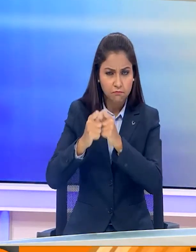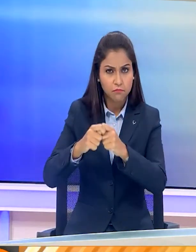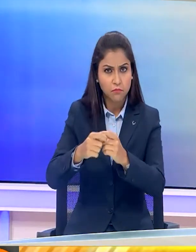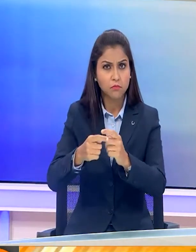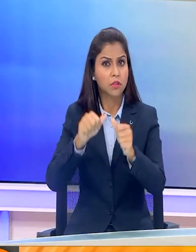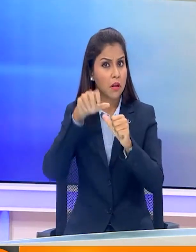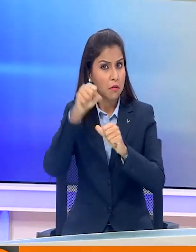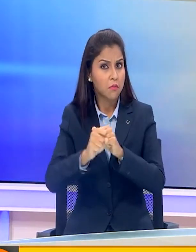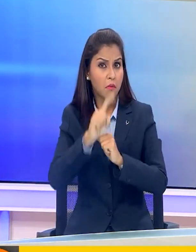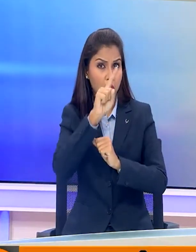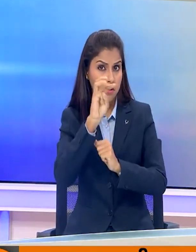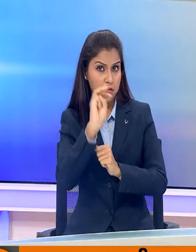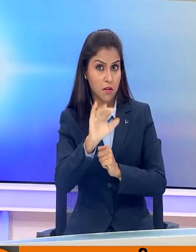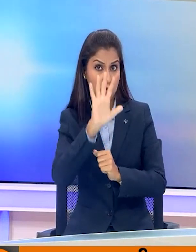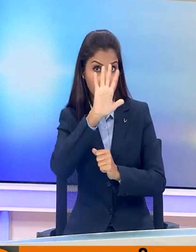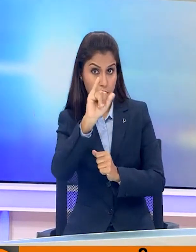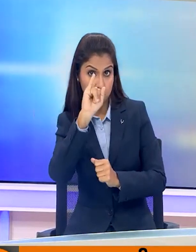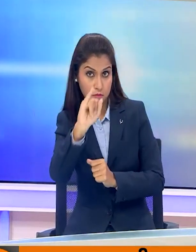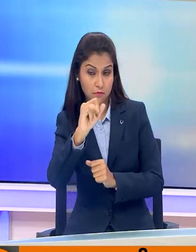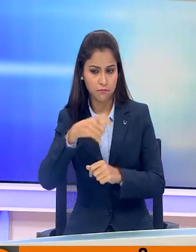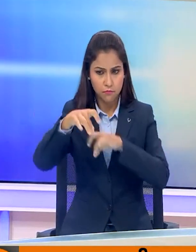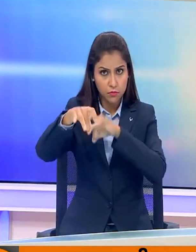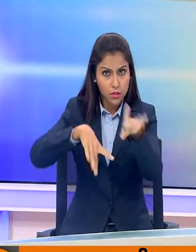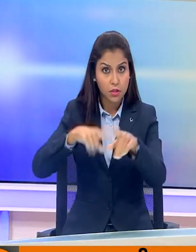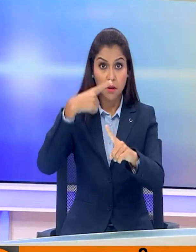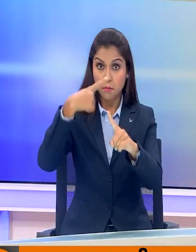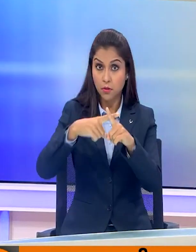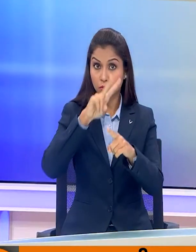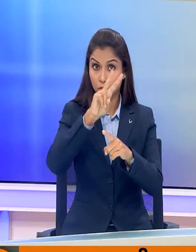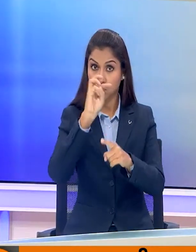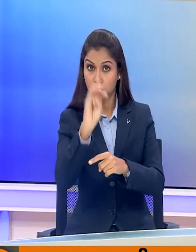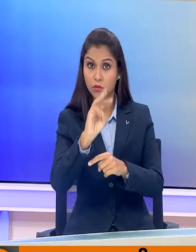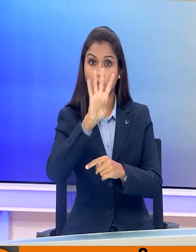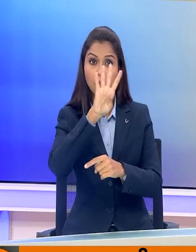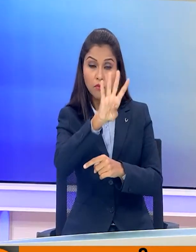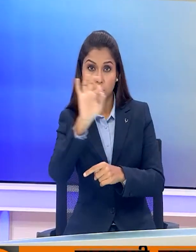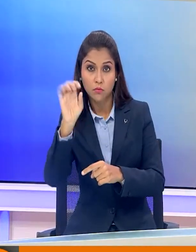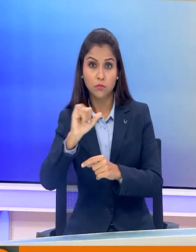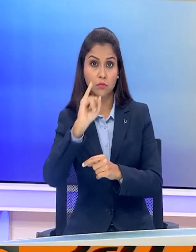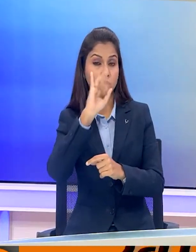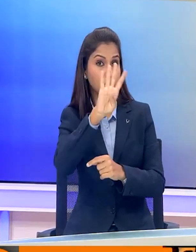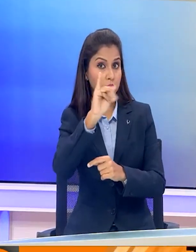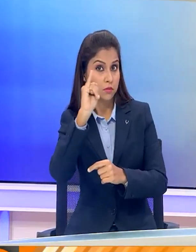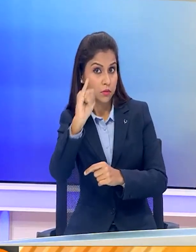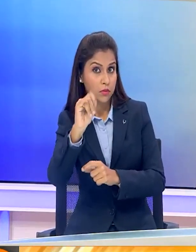1056 शहरी और 2446 ग्रामीर सहित